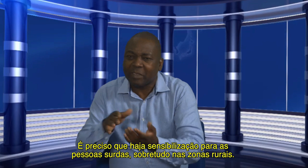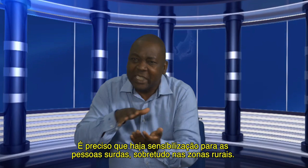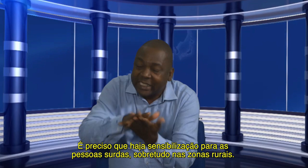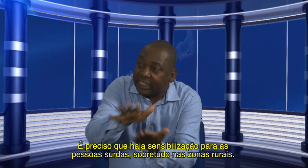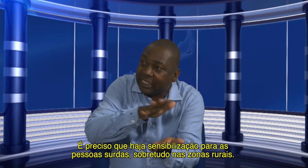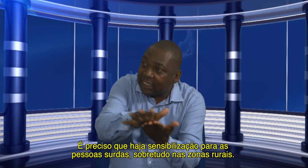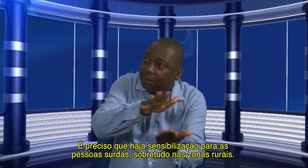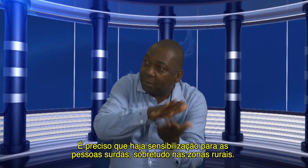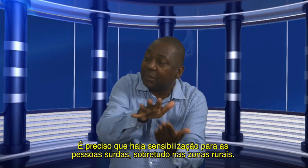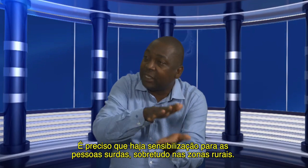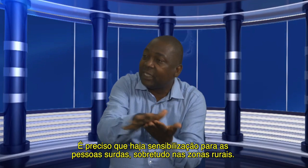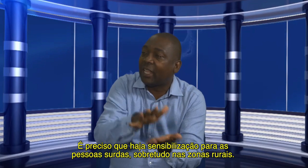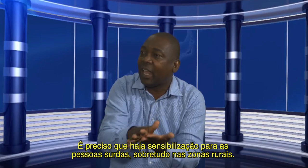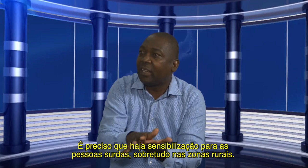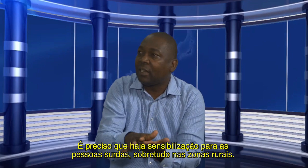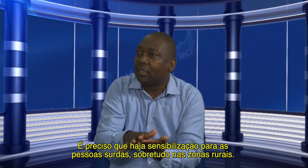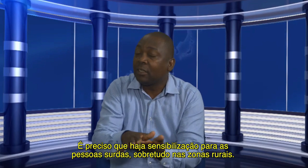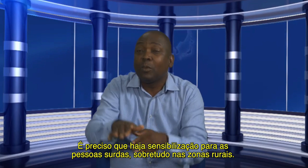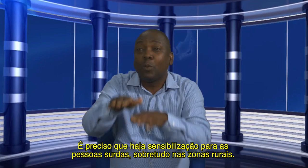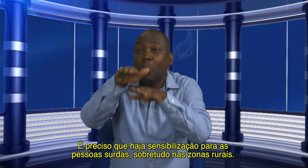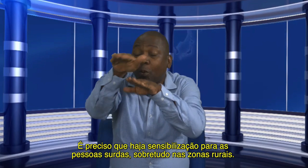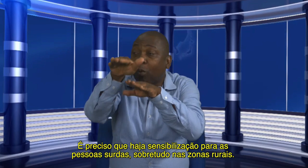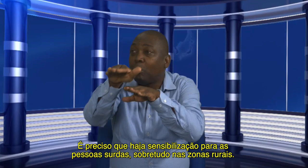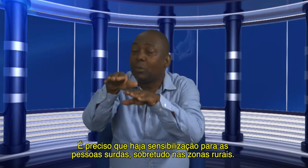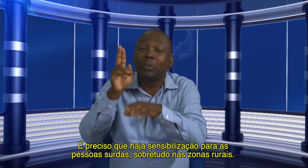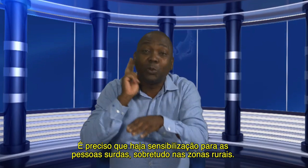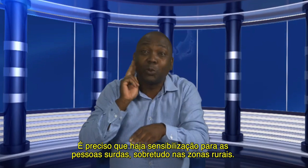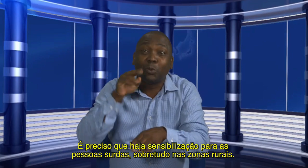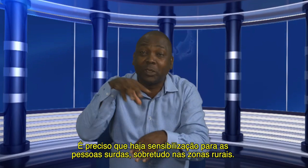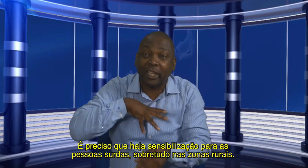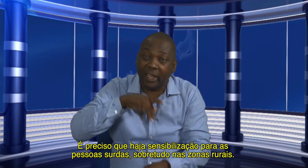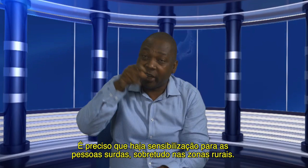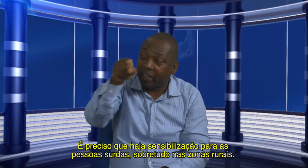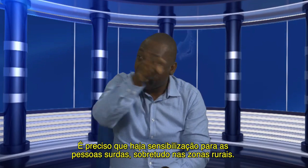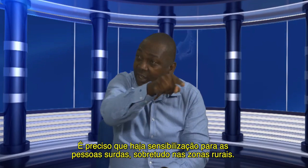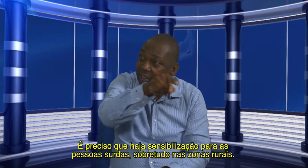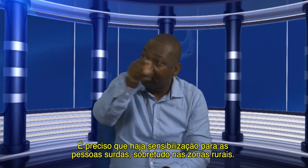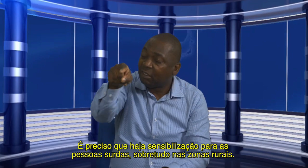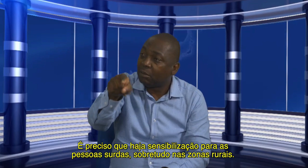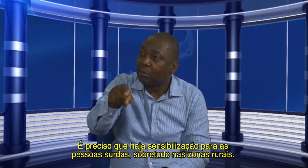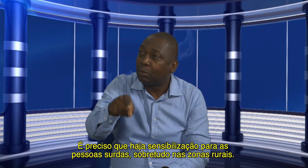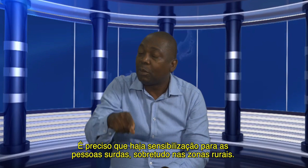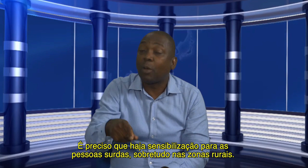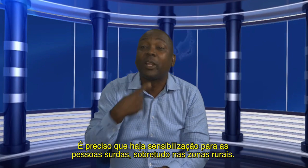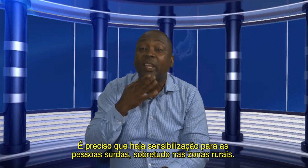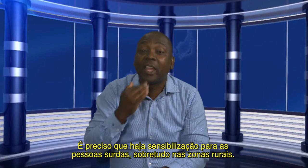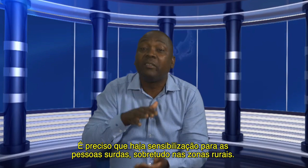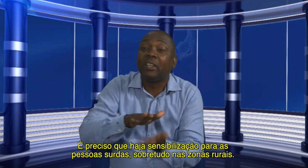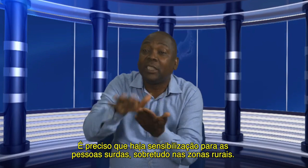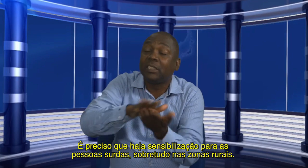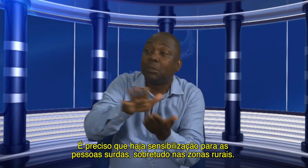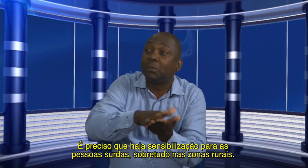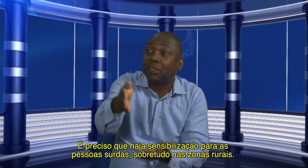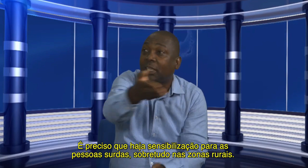Acredito que se tivesse uma sensibilização a nível das zonas rurais para as pessoas surdas,